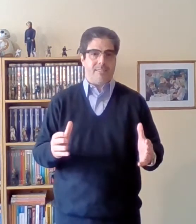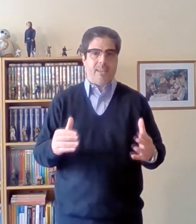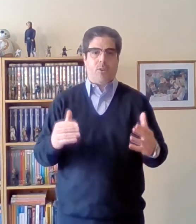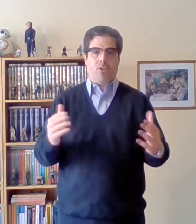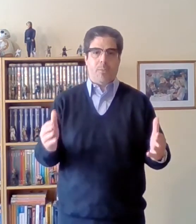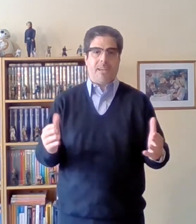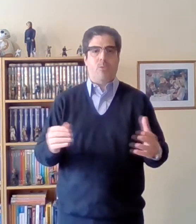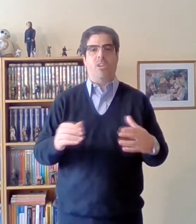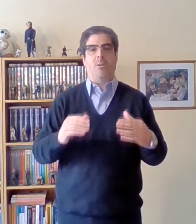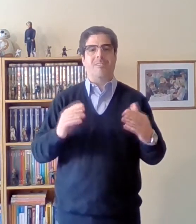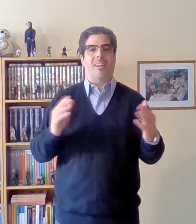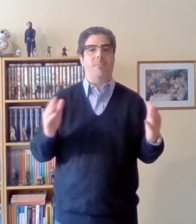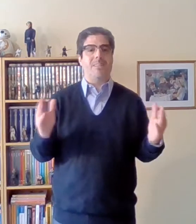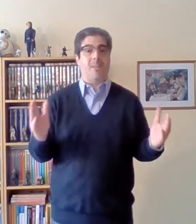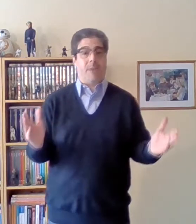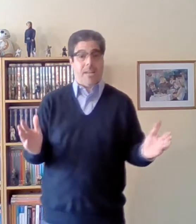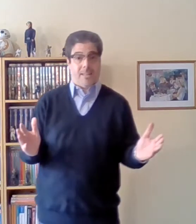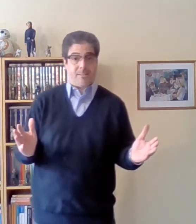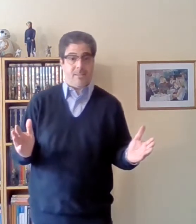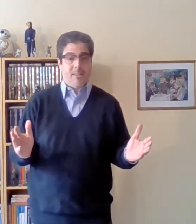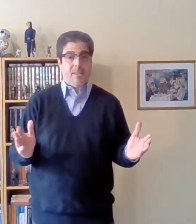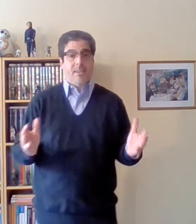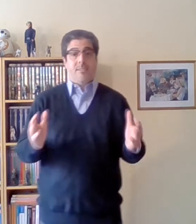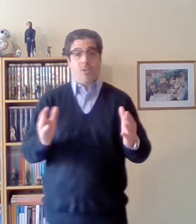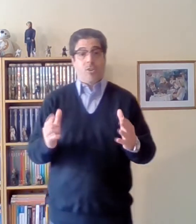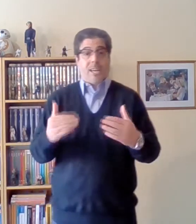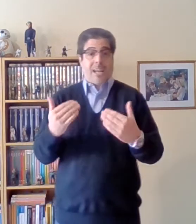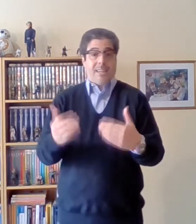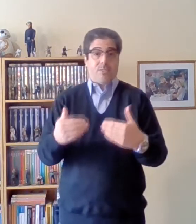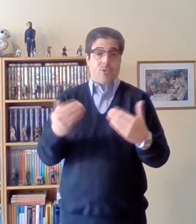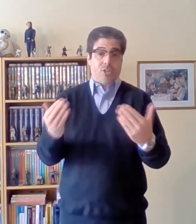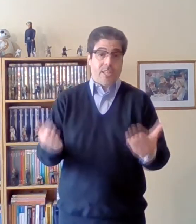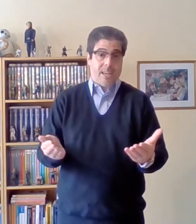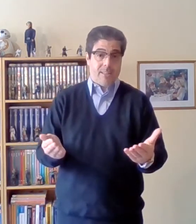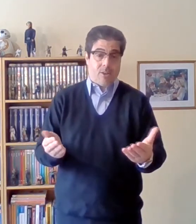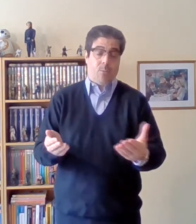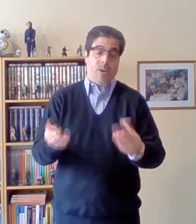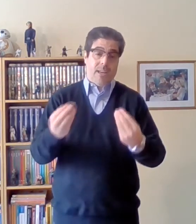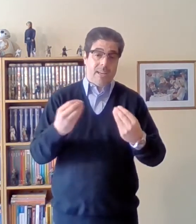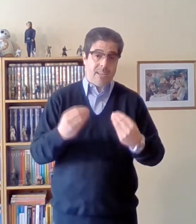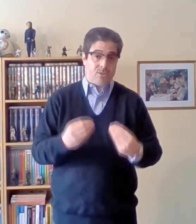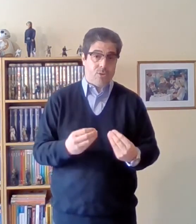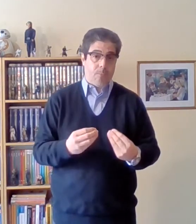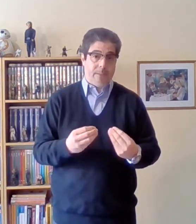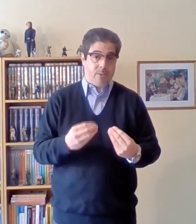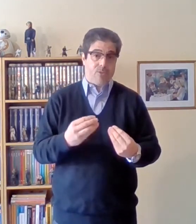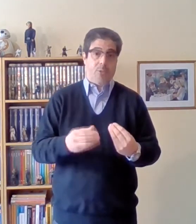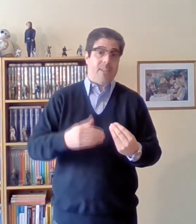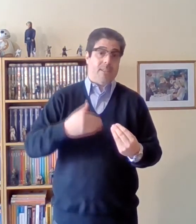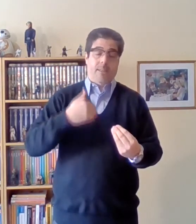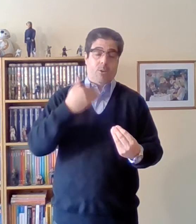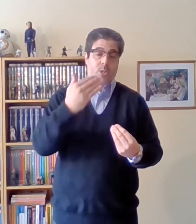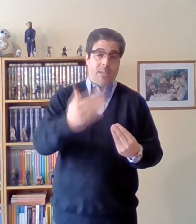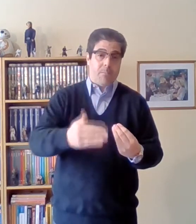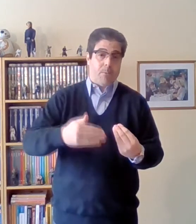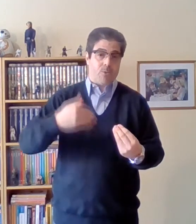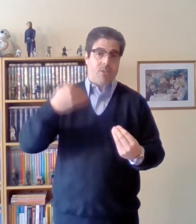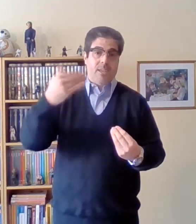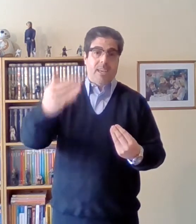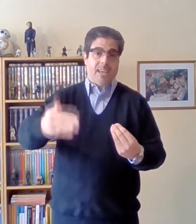económicas universalmente válidas, sino que cada sociedad, y como él analizó, inclusive desde los tiempos en